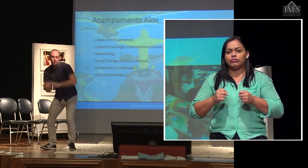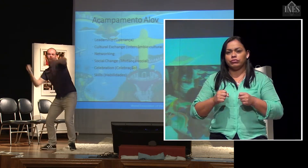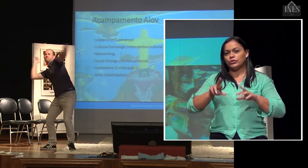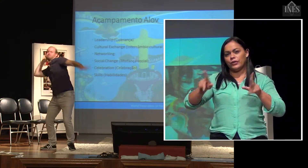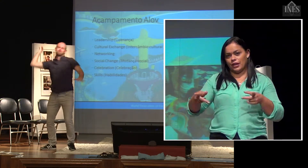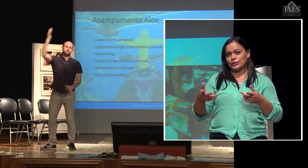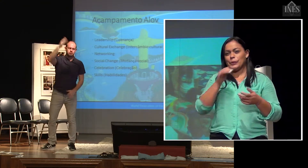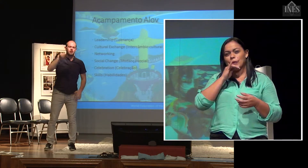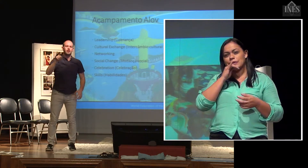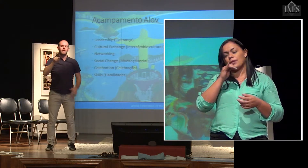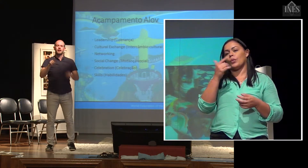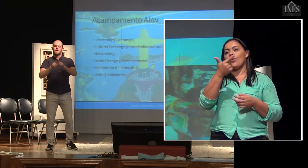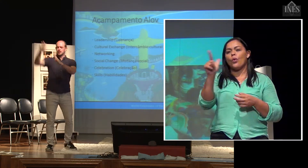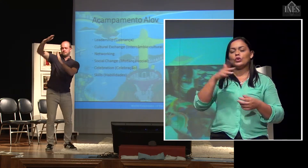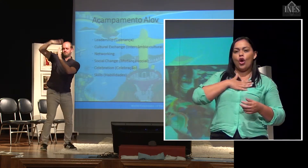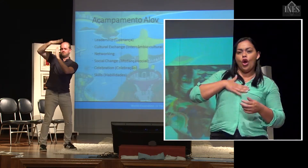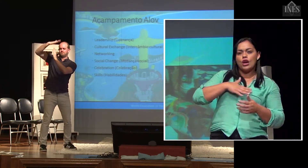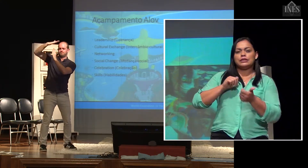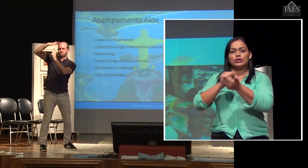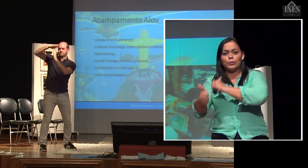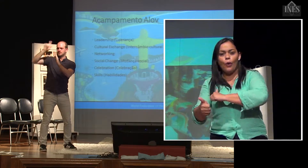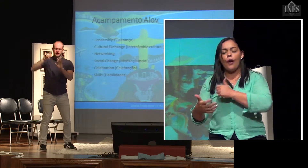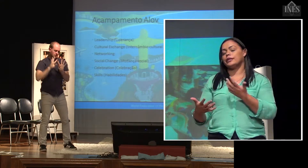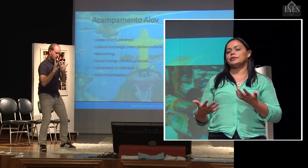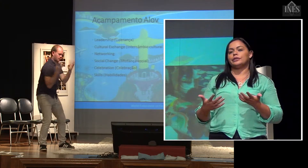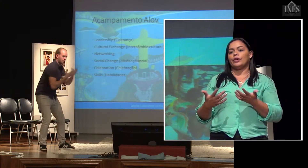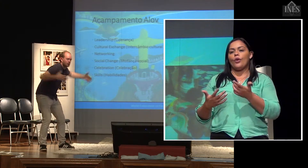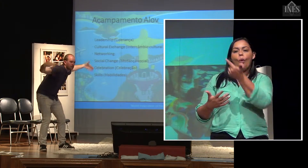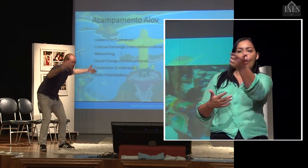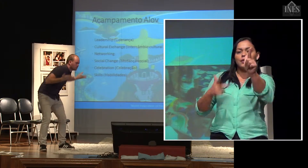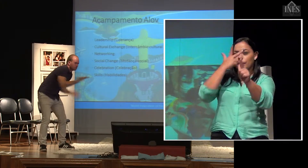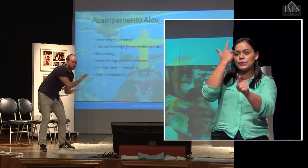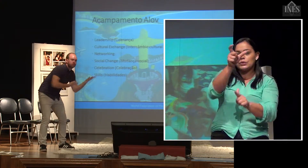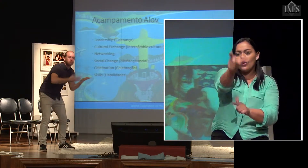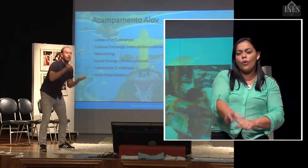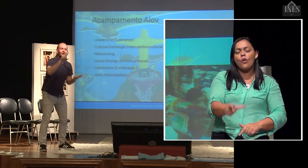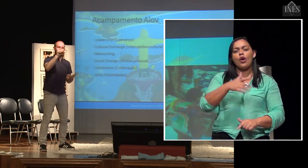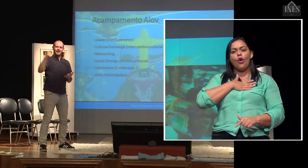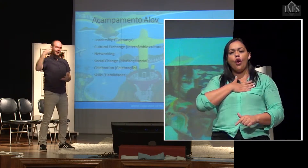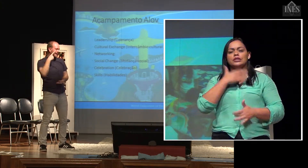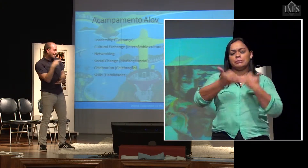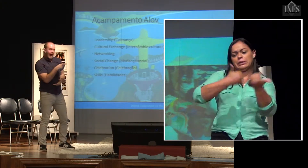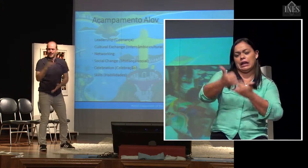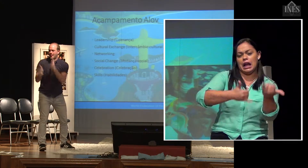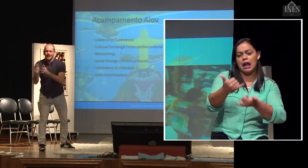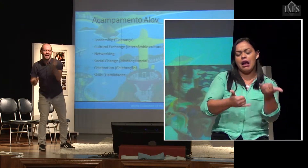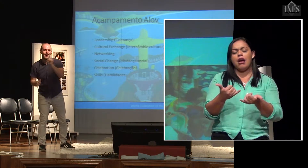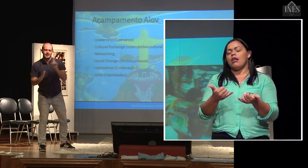Então, aí, um gosta de esporte, outro gosta mais de brincar, de brincar de outros